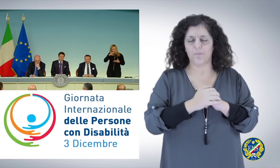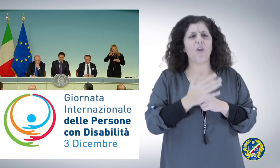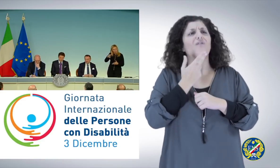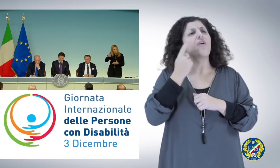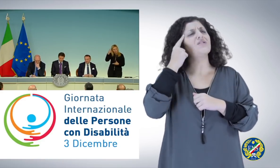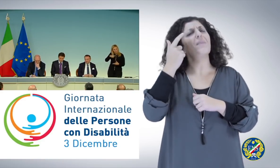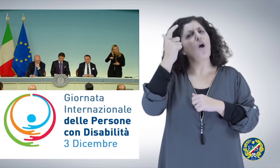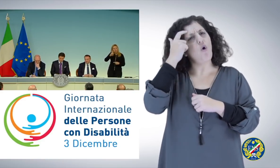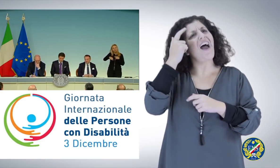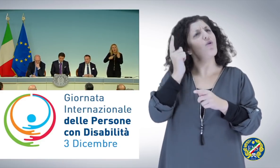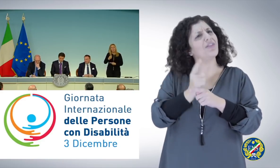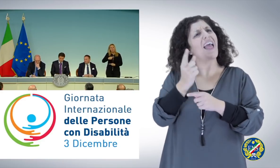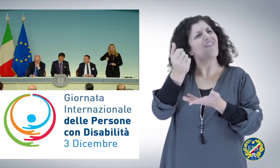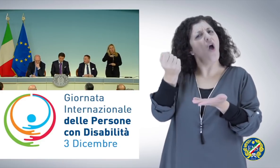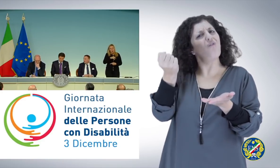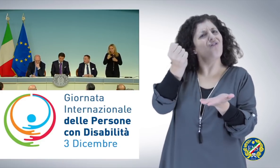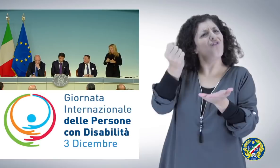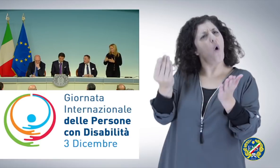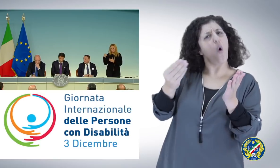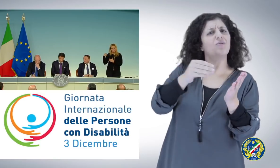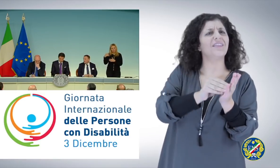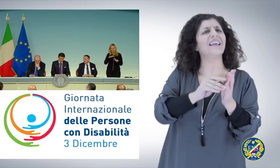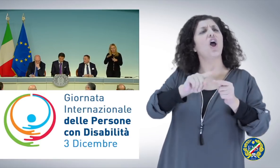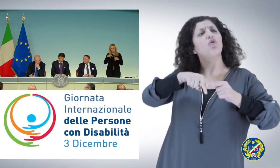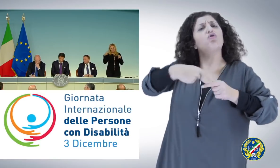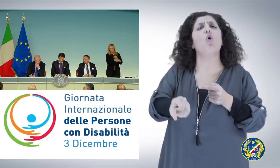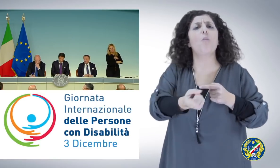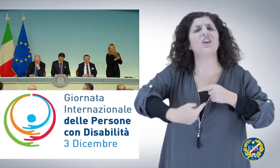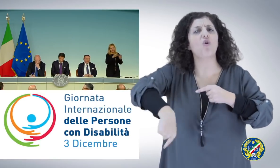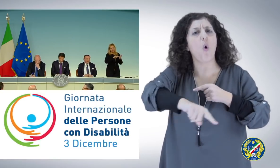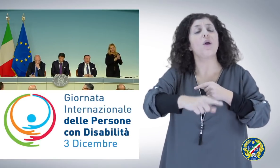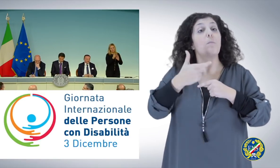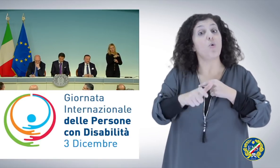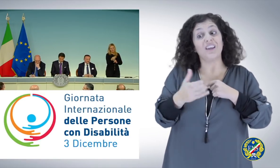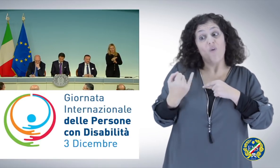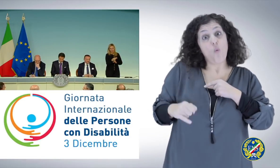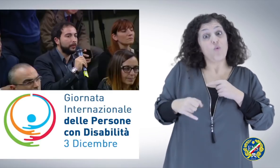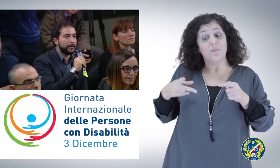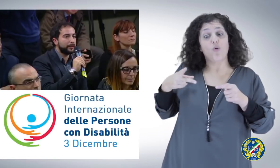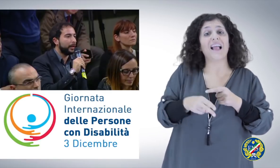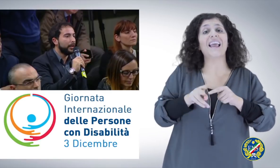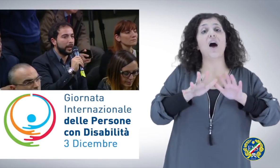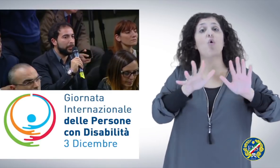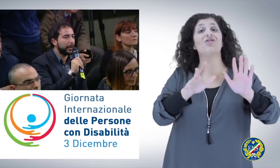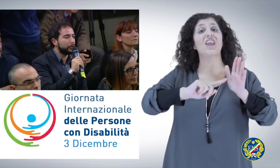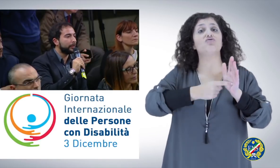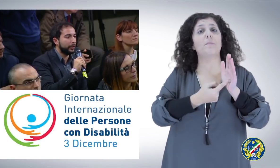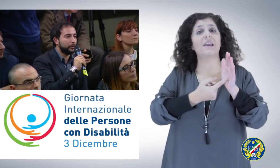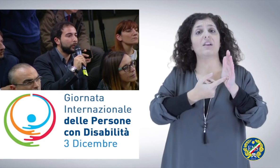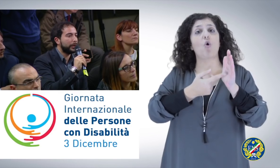il dopo di noi, dato che nell'ultima manovra sono stati tagliati circa 10 milioni di euro e la legge di fatto è rimasta applicata soltanto in